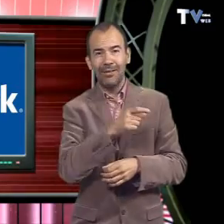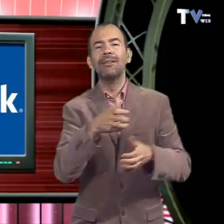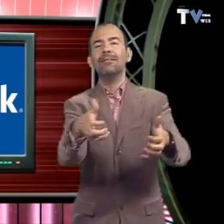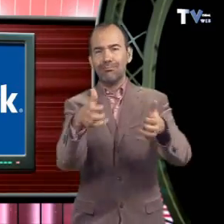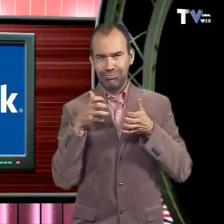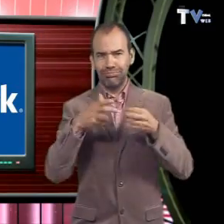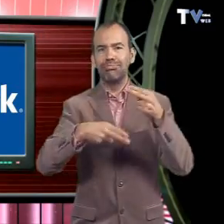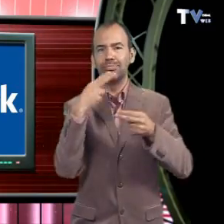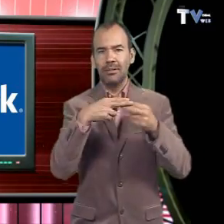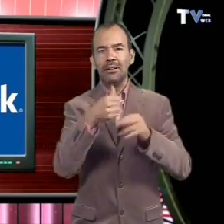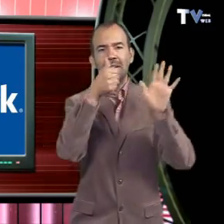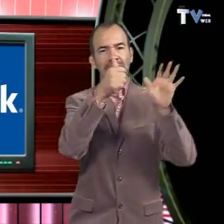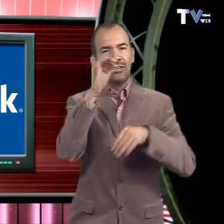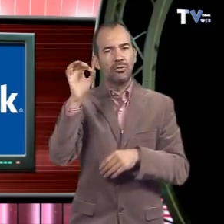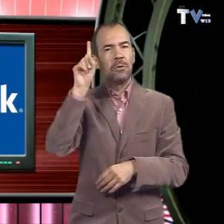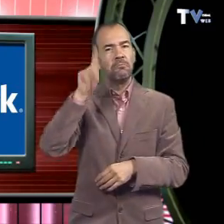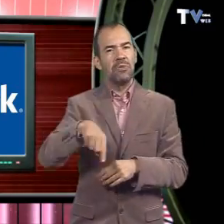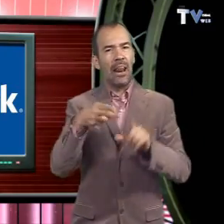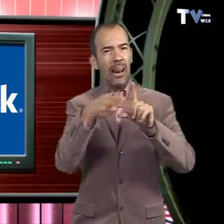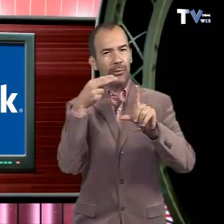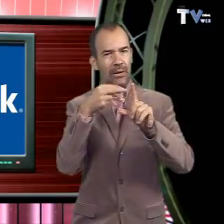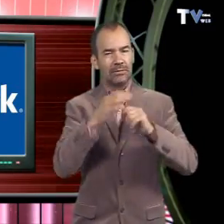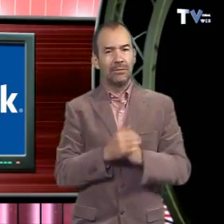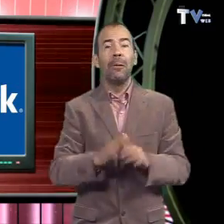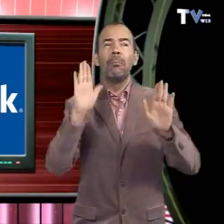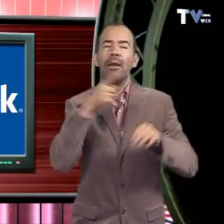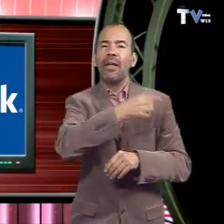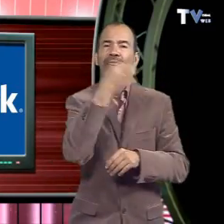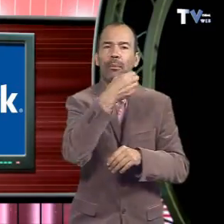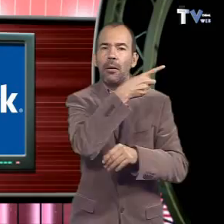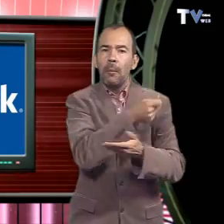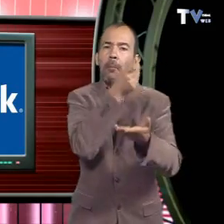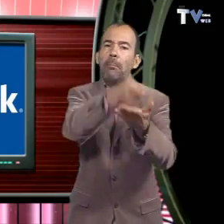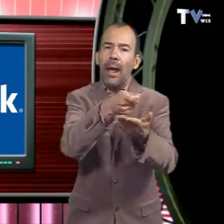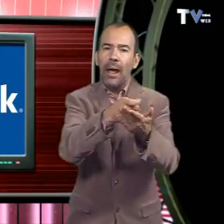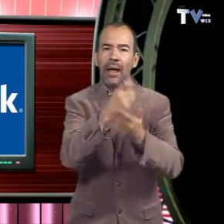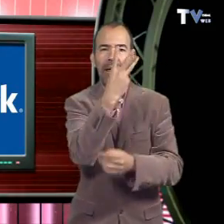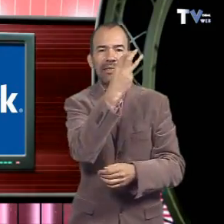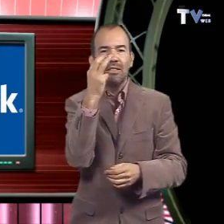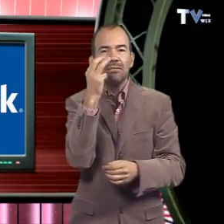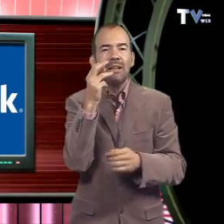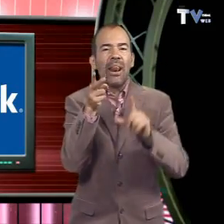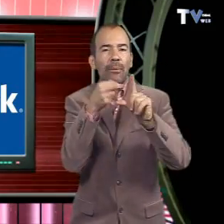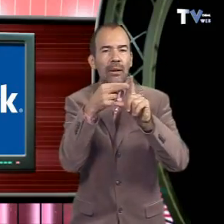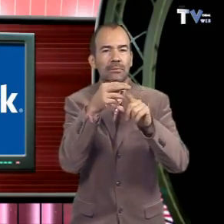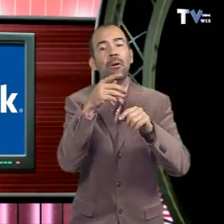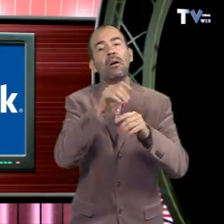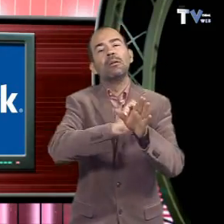el govern. Neumann va haver de demanar una sèrie de crèdits donant la casa seva com a